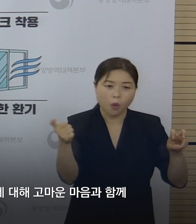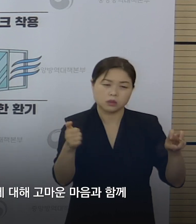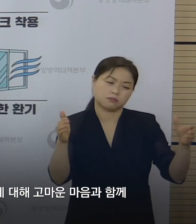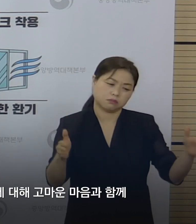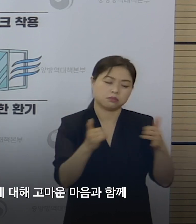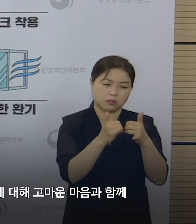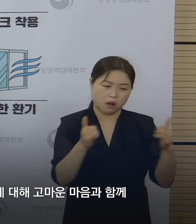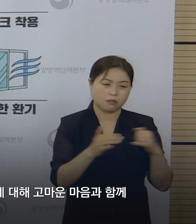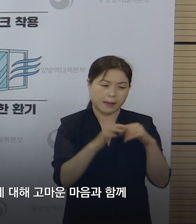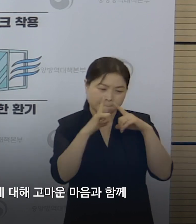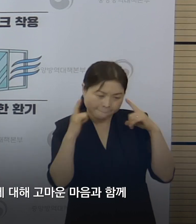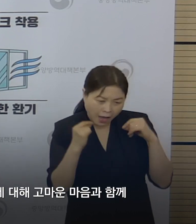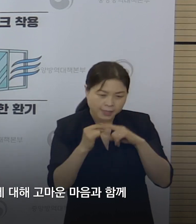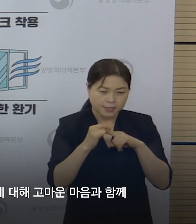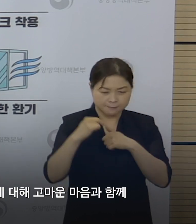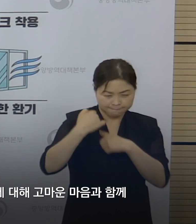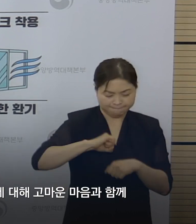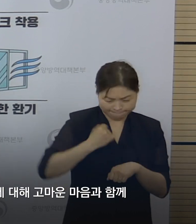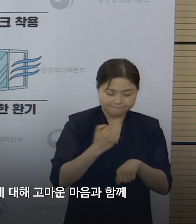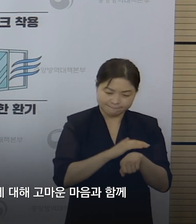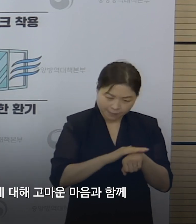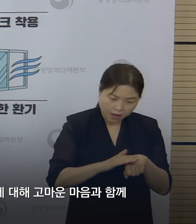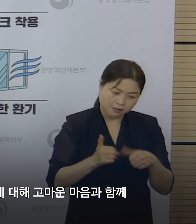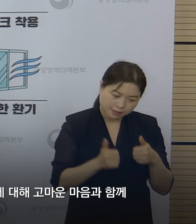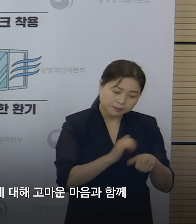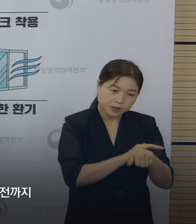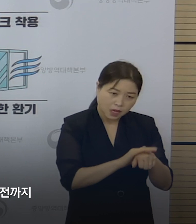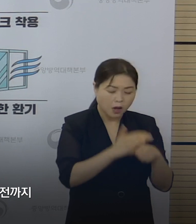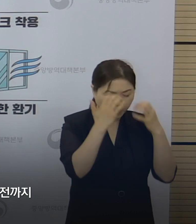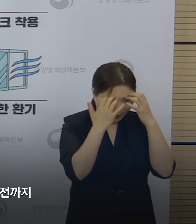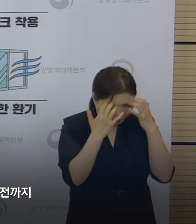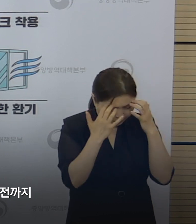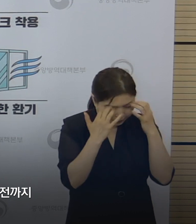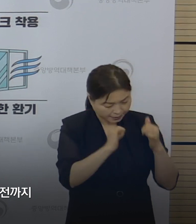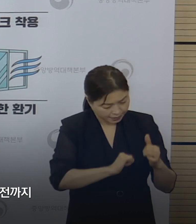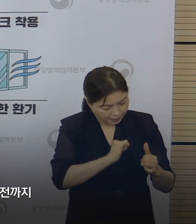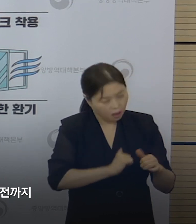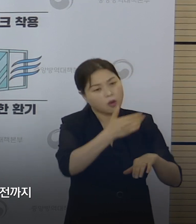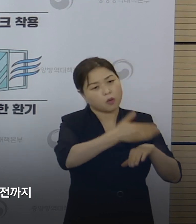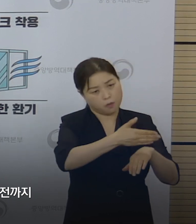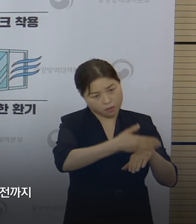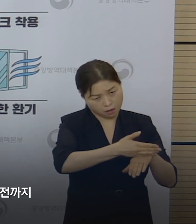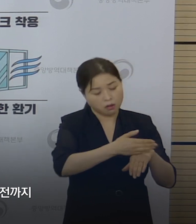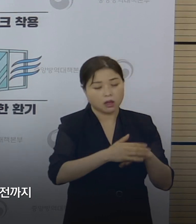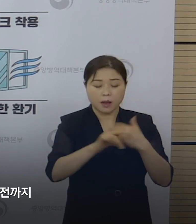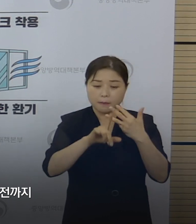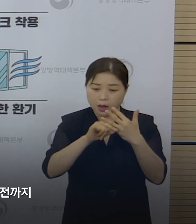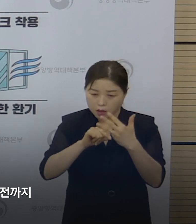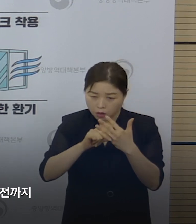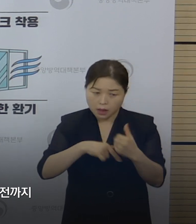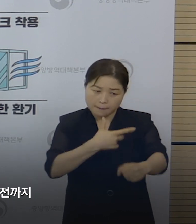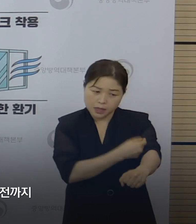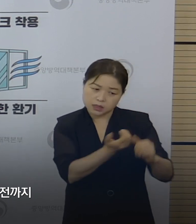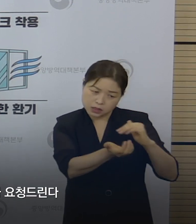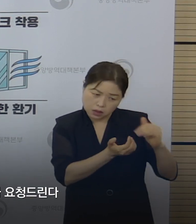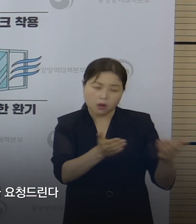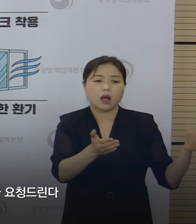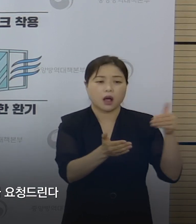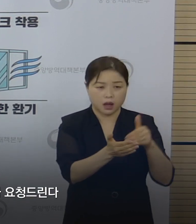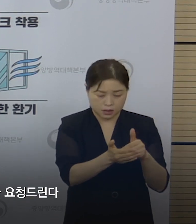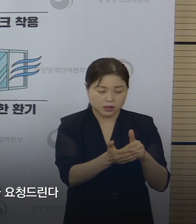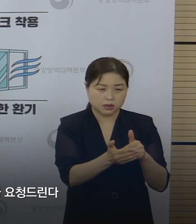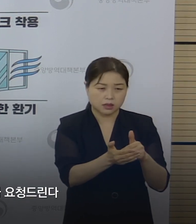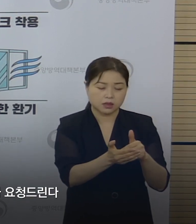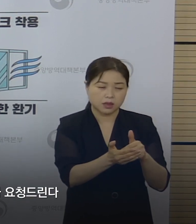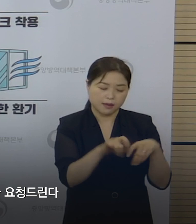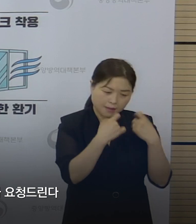고통을 분담해주신 데에 대해 고마운 마음과 함께 8월달 백신 접종이 시작되기 전까지 좀